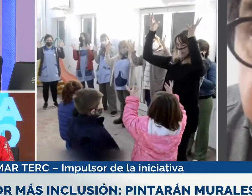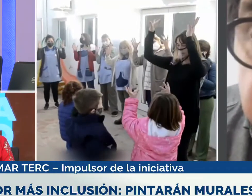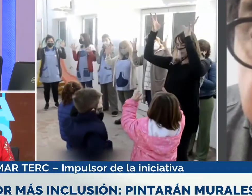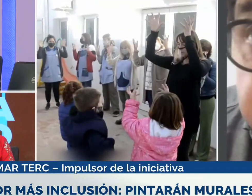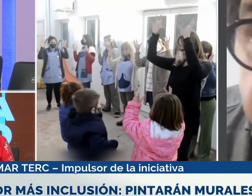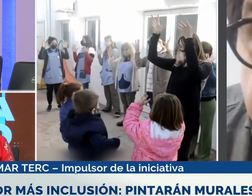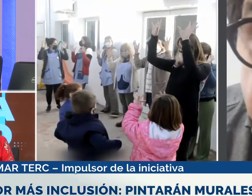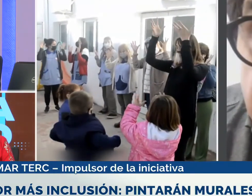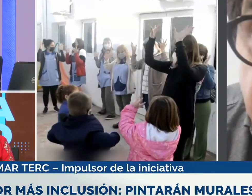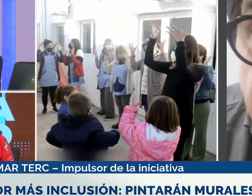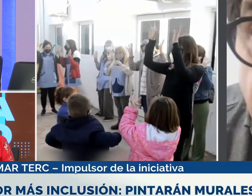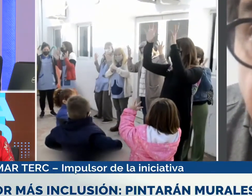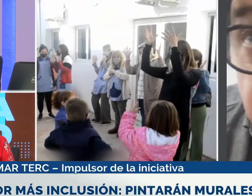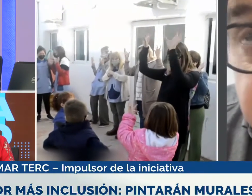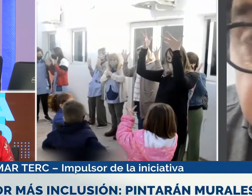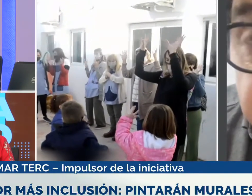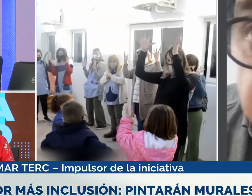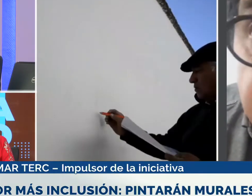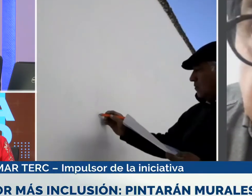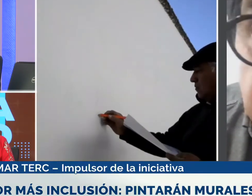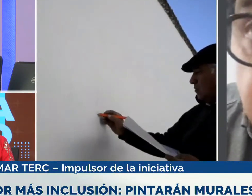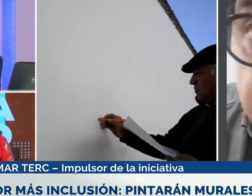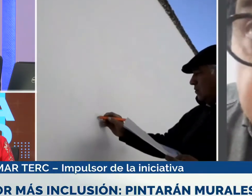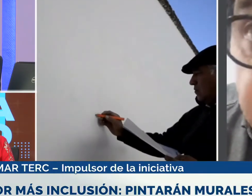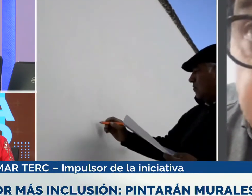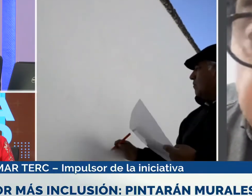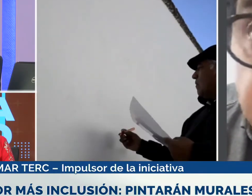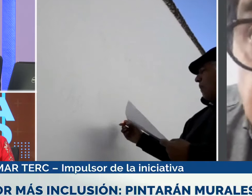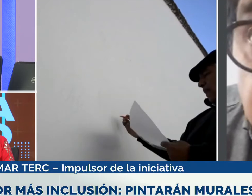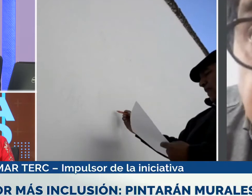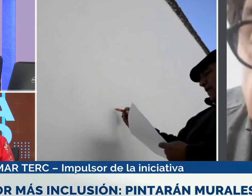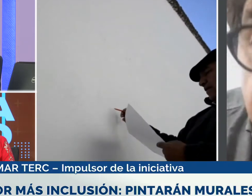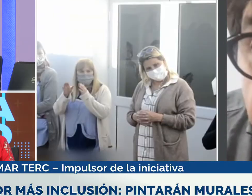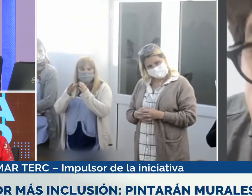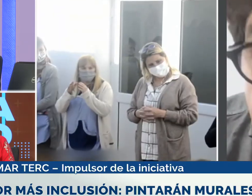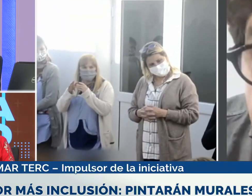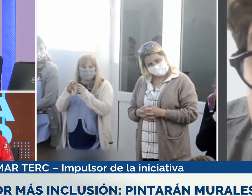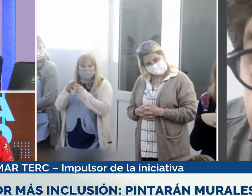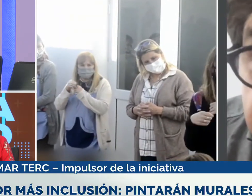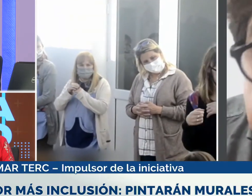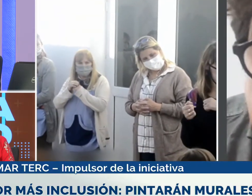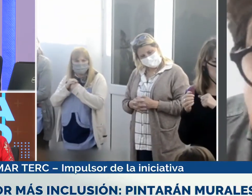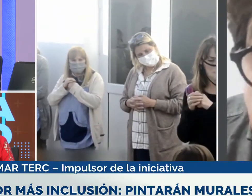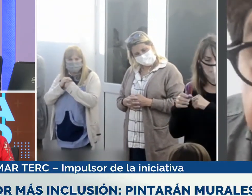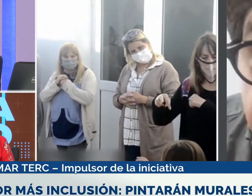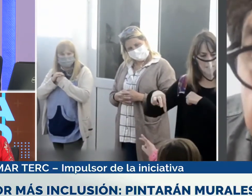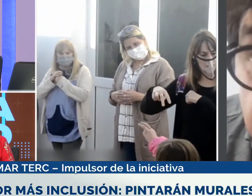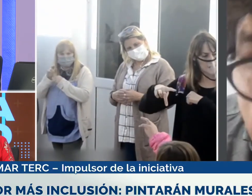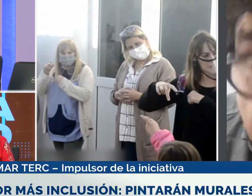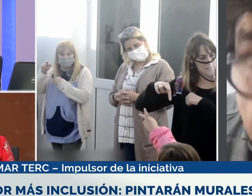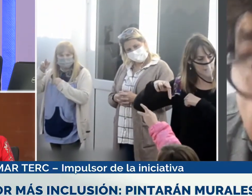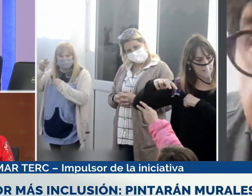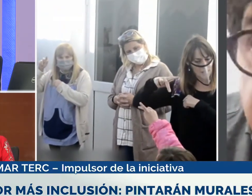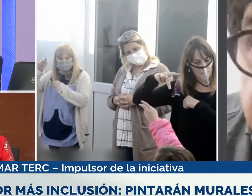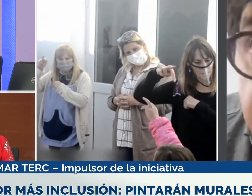las obras sociales e inclusive las personas que no tienen obras sociales y que tienen su certificado de discapacidad sensorial, en este caso,